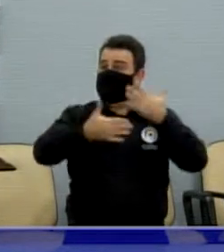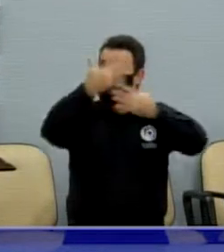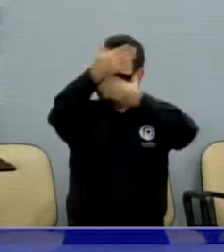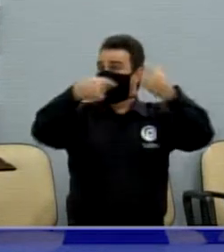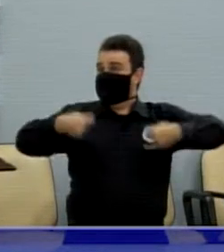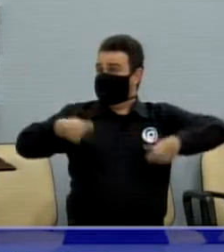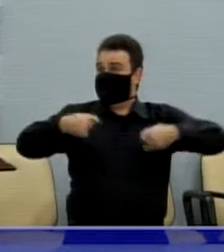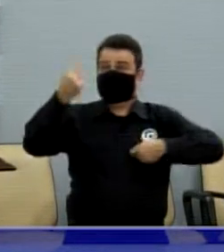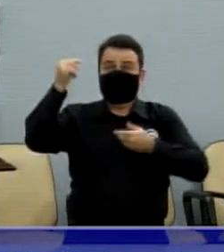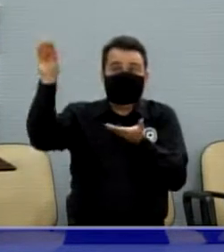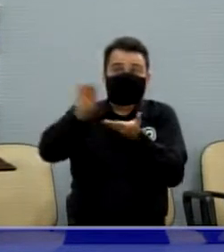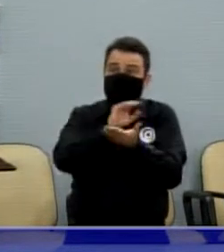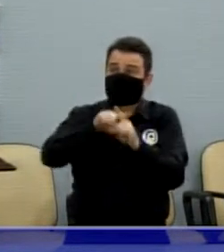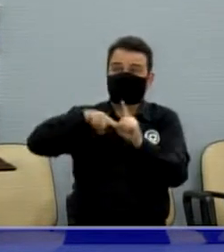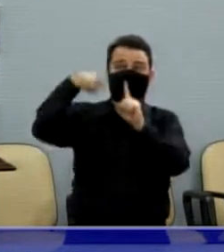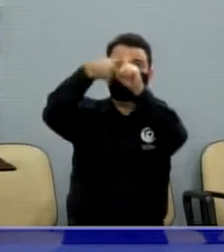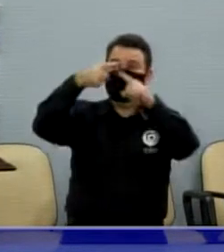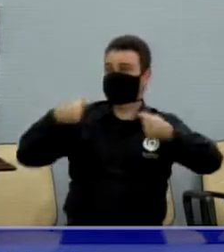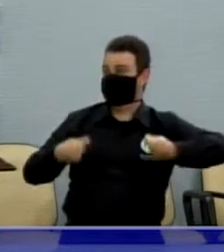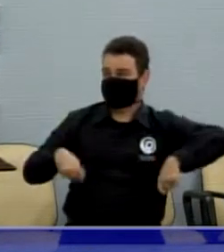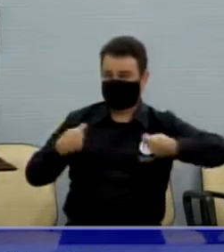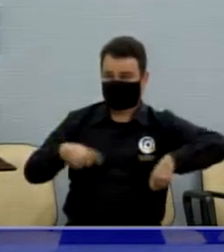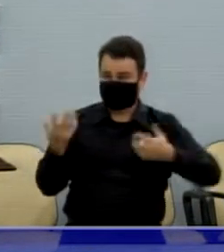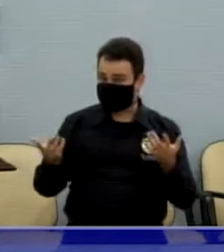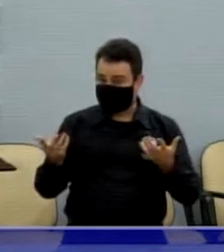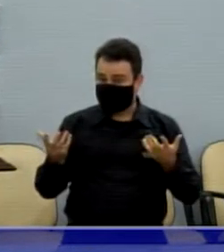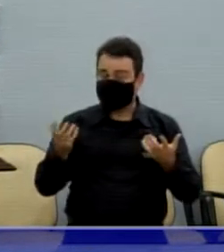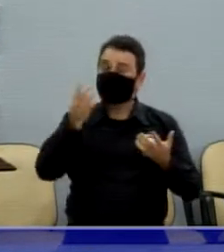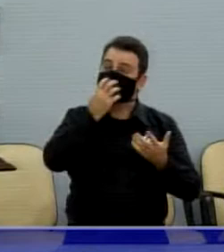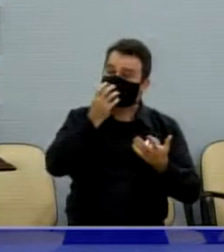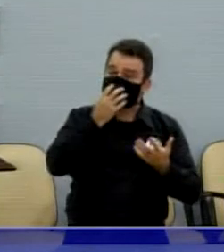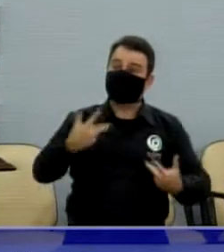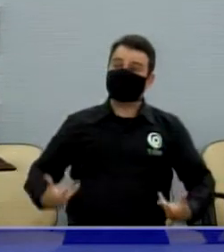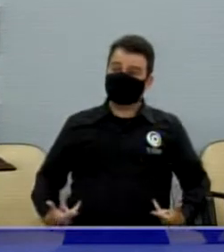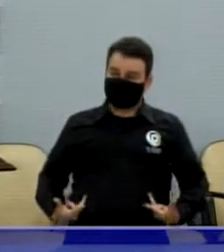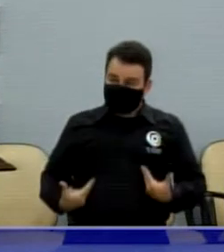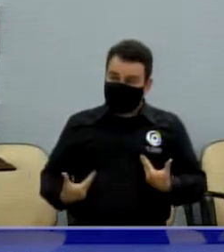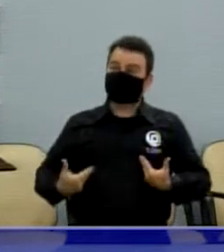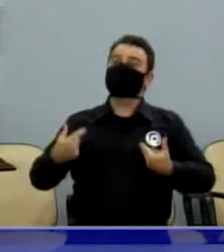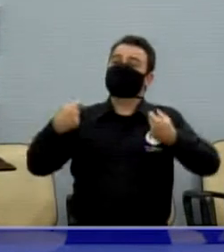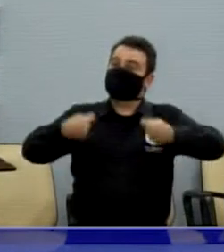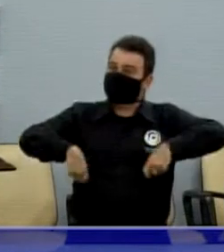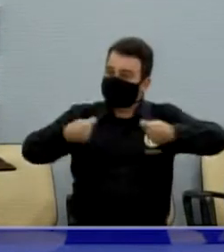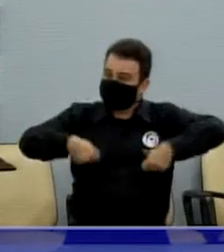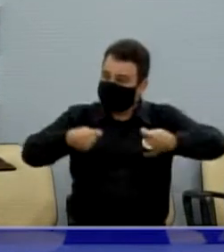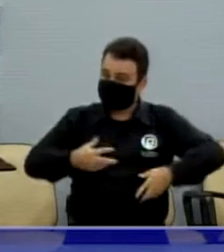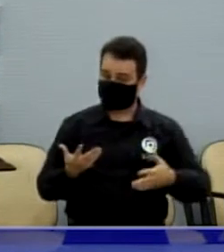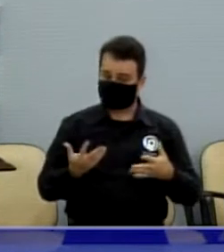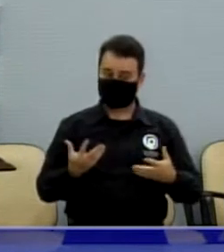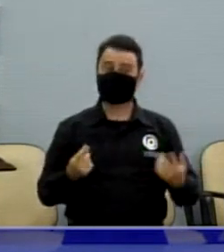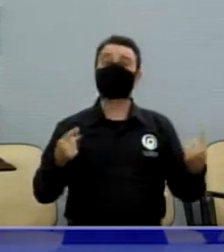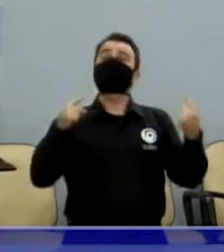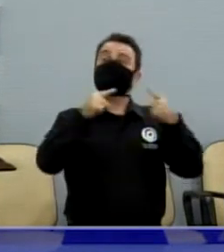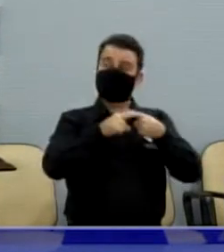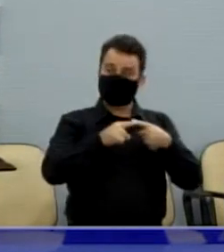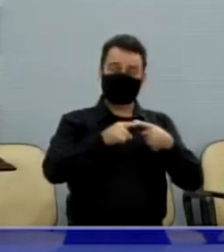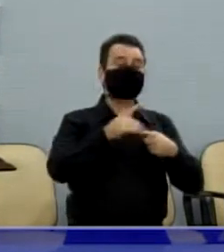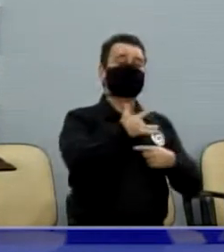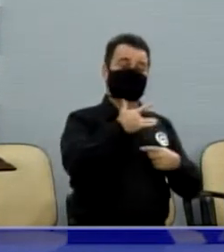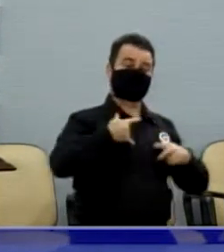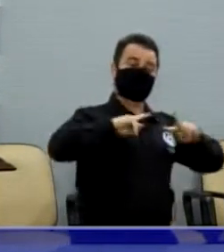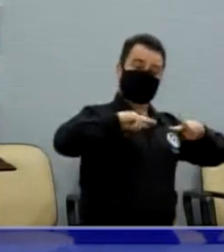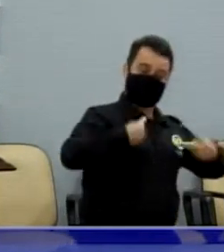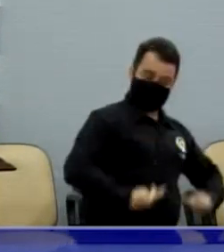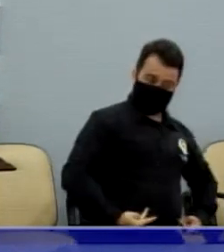quando a gente fala em animais, quando a gente fala em castração, quando a gente fala em atendimento, nós estamos falando em saúde humana, em saúde pública,